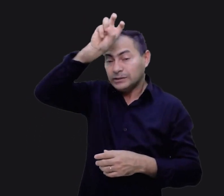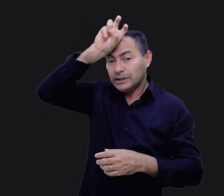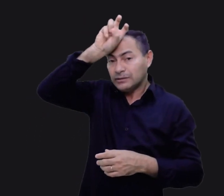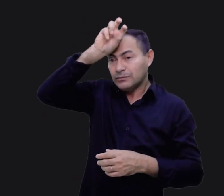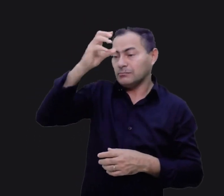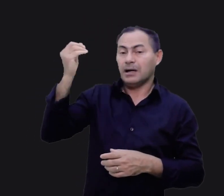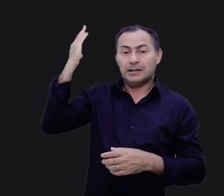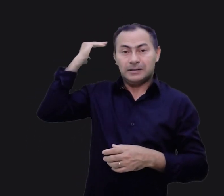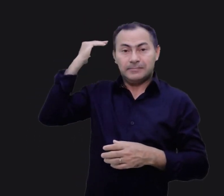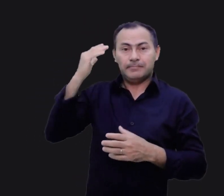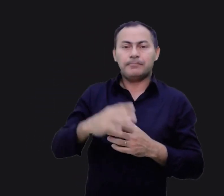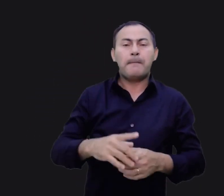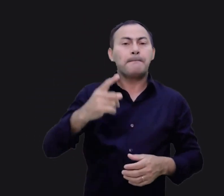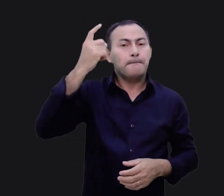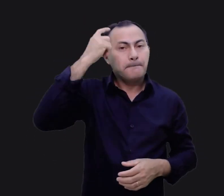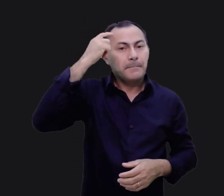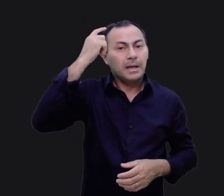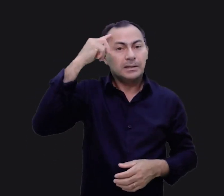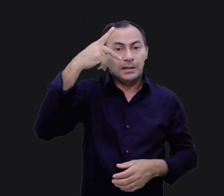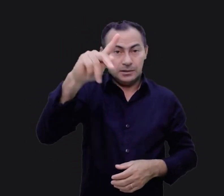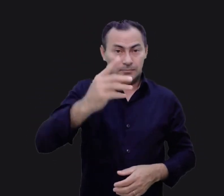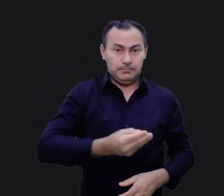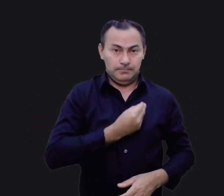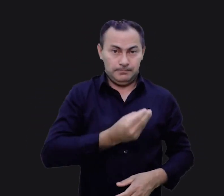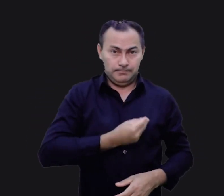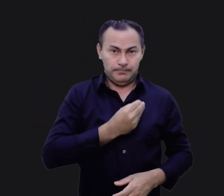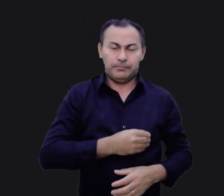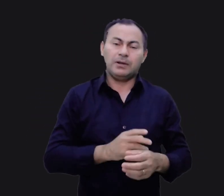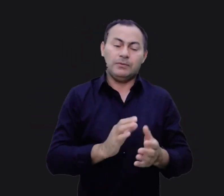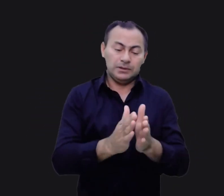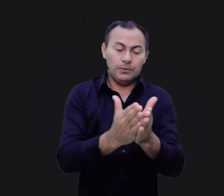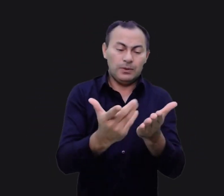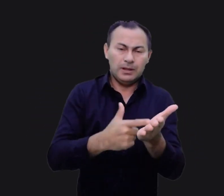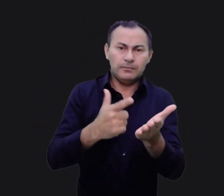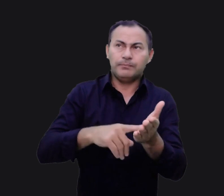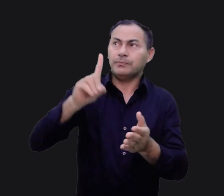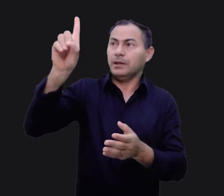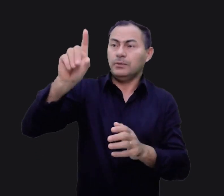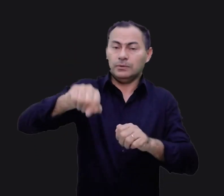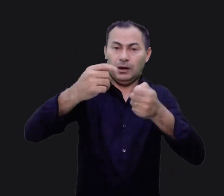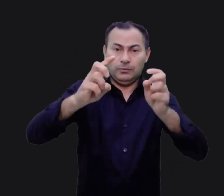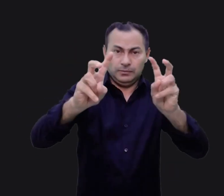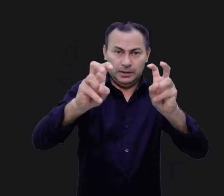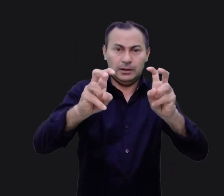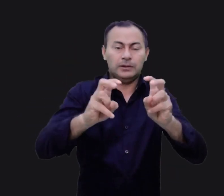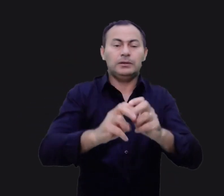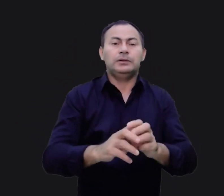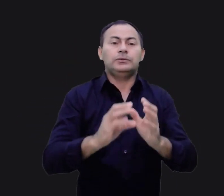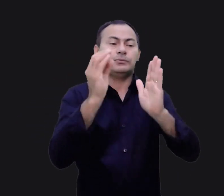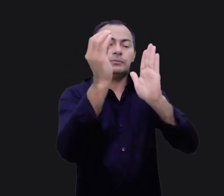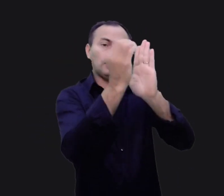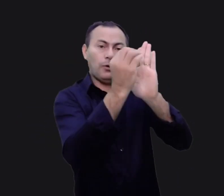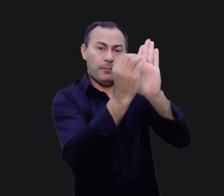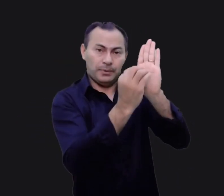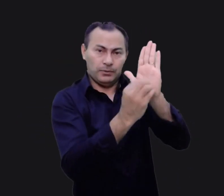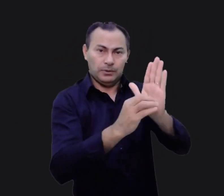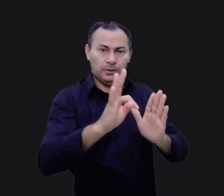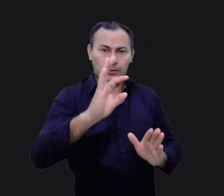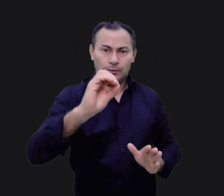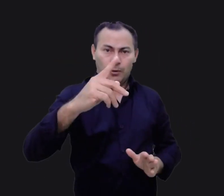Egito? Imagine que a sua vida fosse um livro. Deus daria o título. Os tópicos. Os tópicos dos